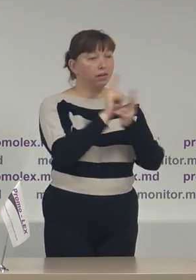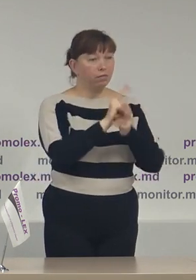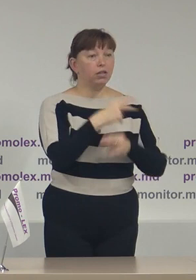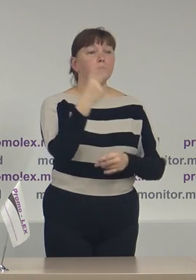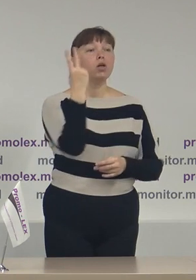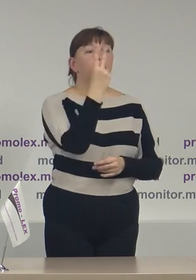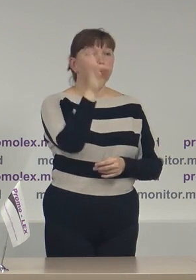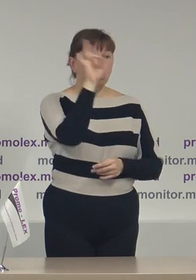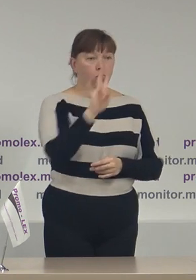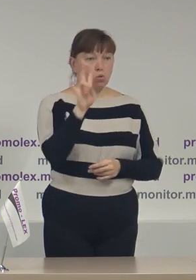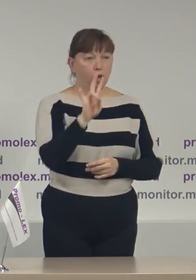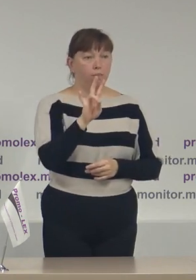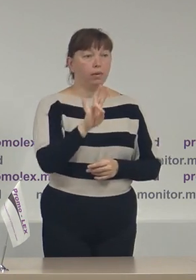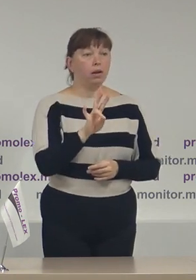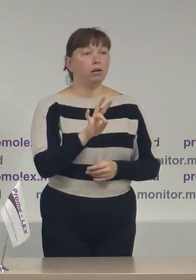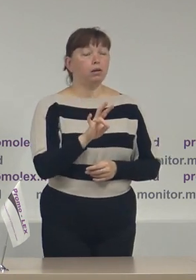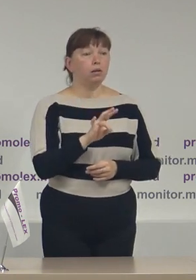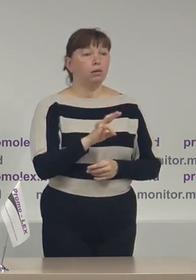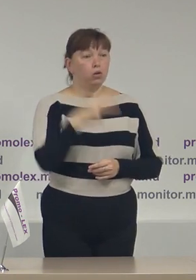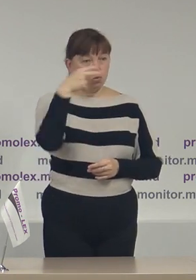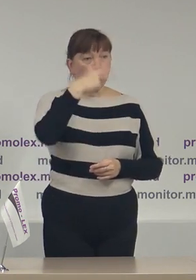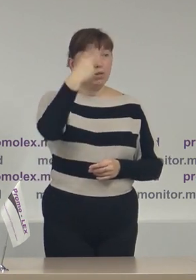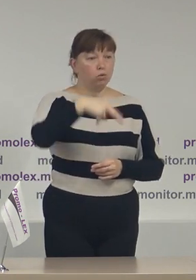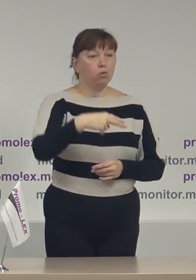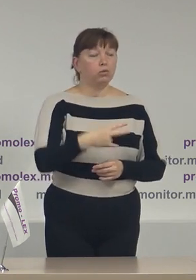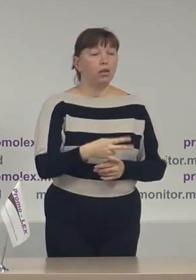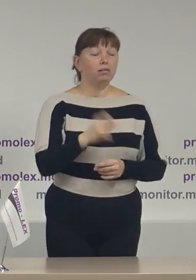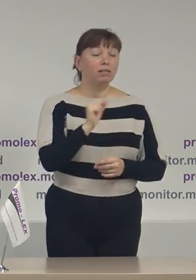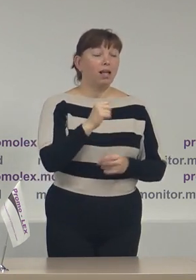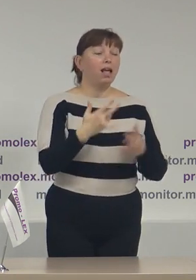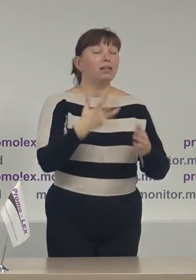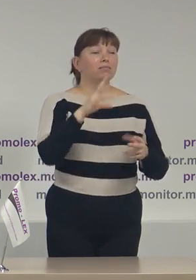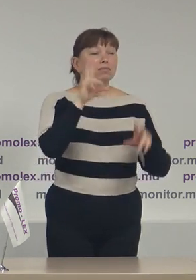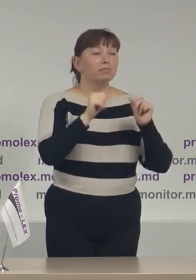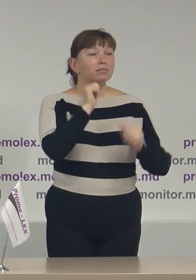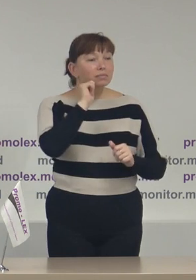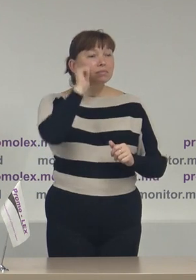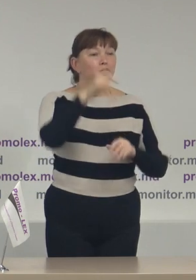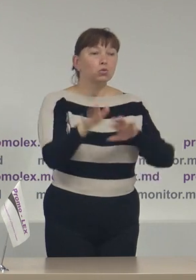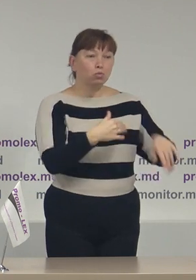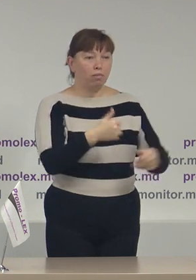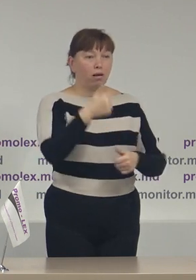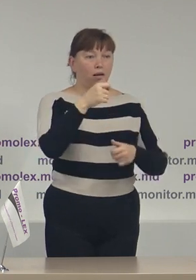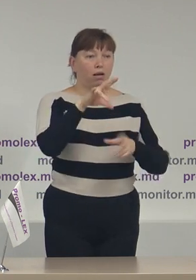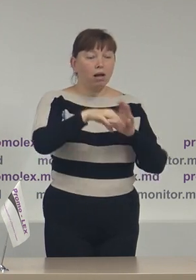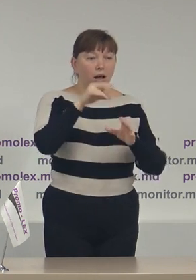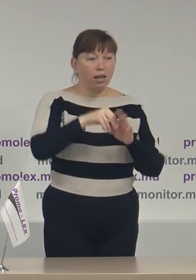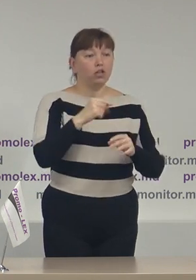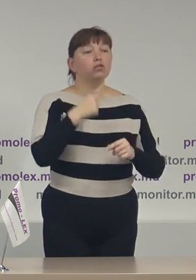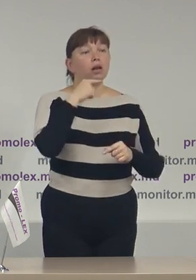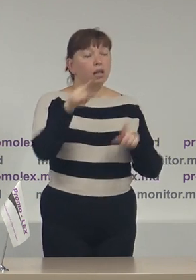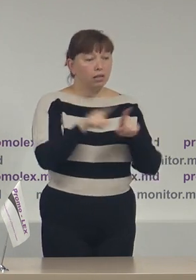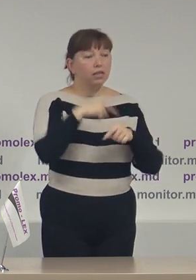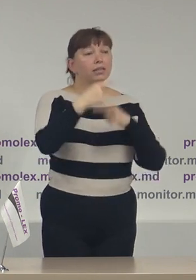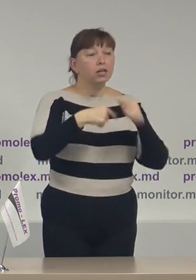2 noiembrie 2020, adică a două zi după scrutin, tradițional